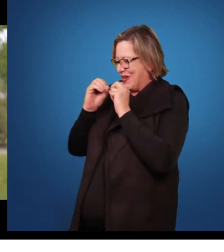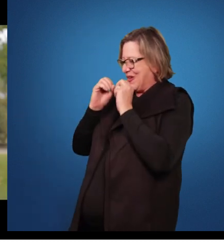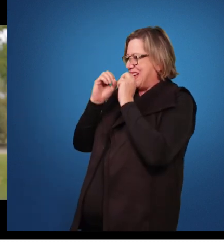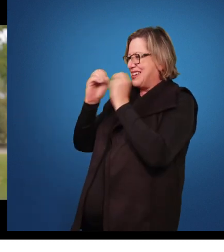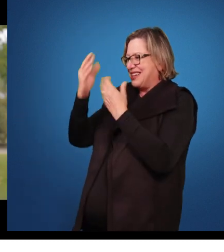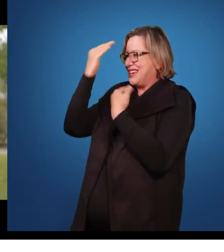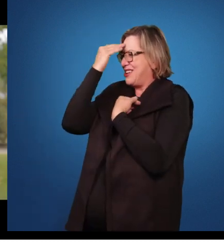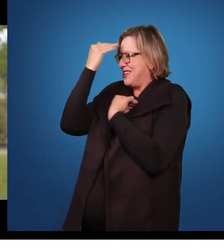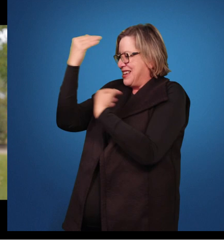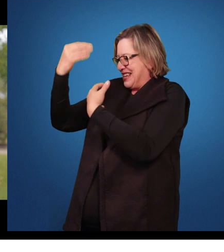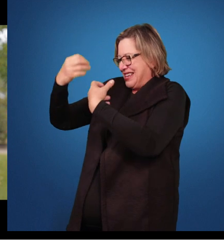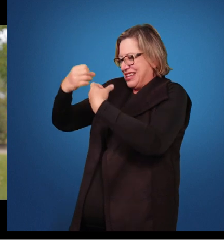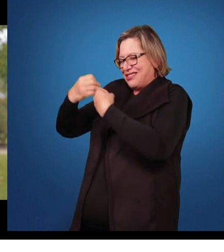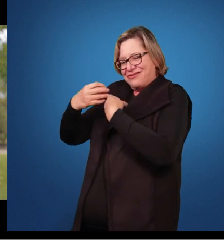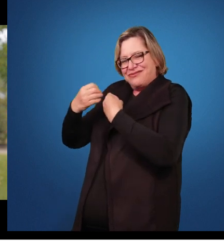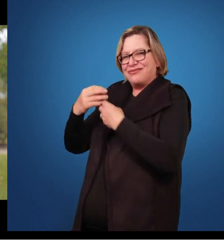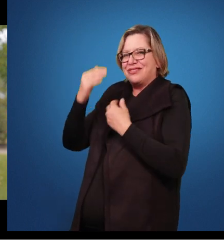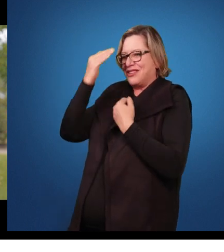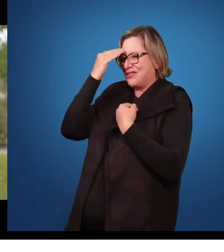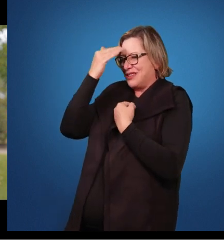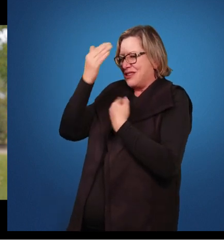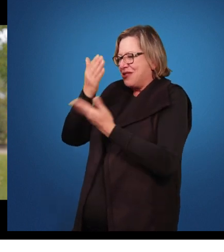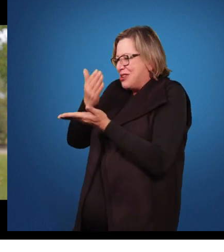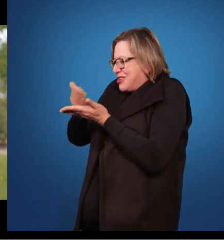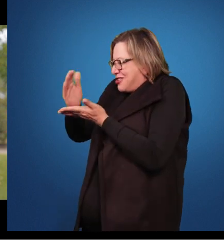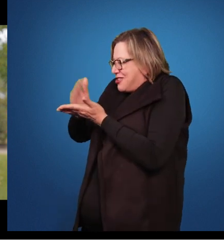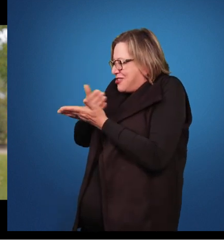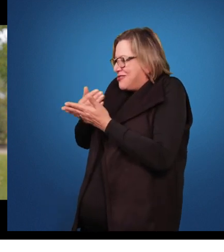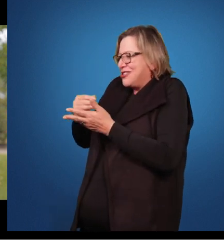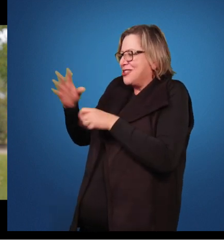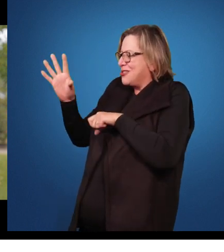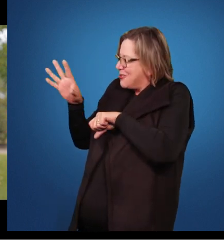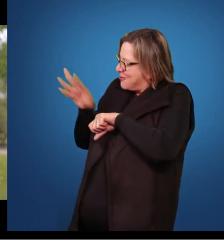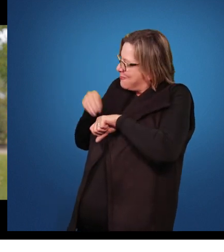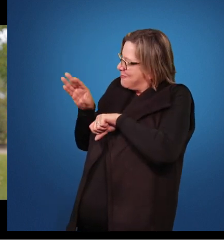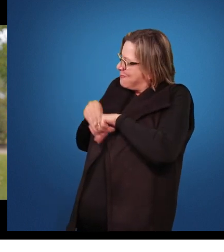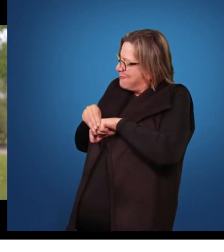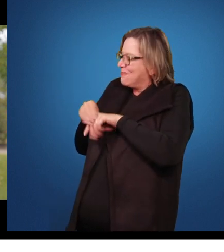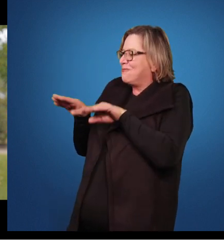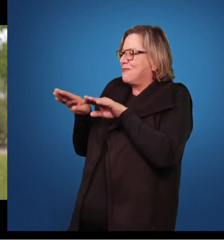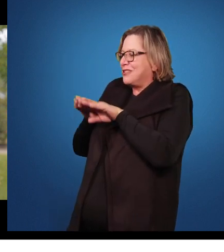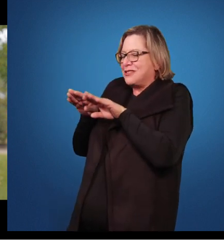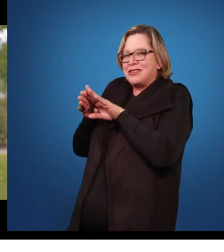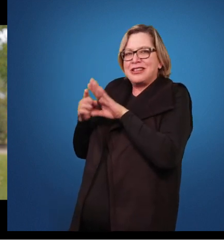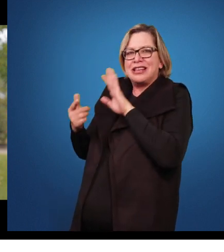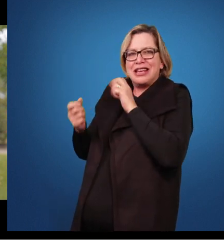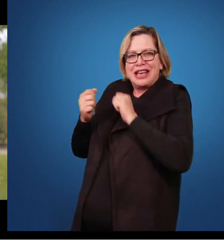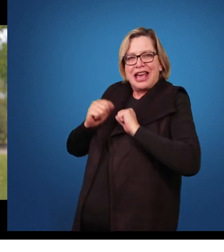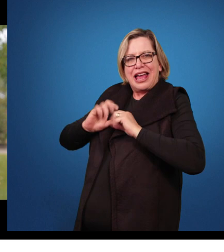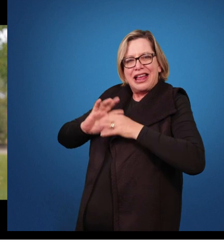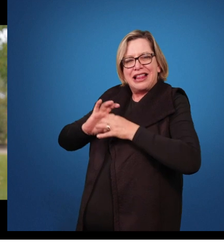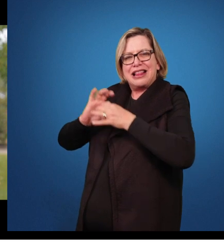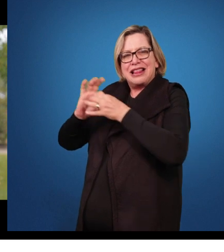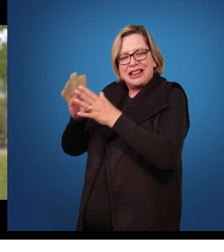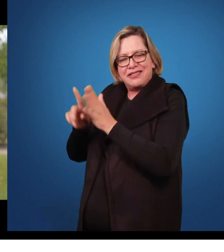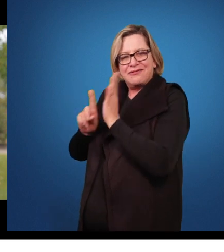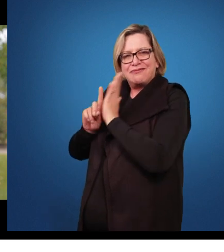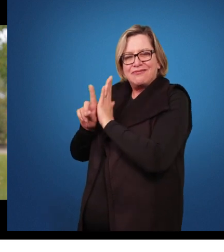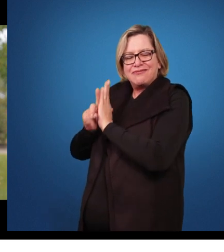ensinamentos, muito obrigado por compartilhar a sua sabedoria e colocar o seu laboratório à disposição. Nós ficamos por aqui desta vez.